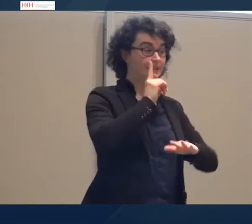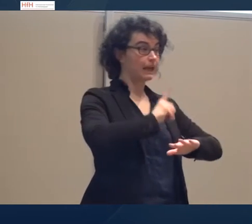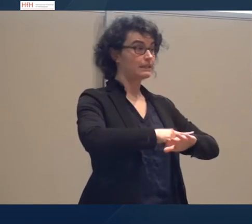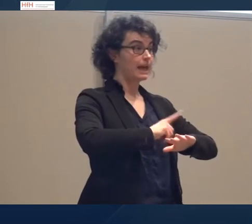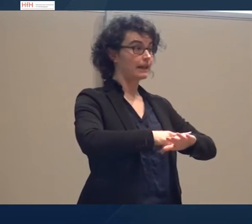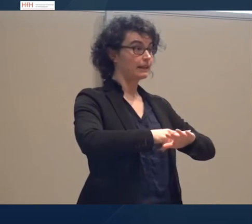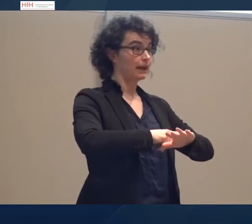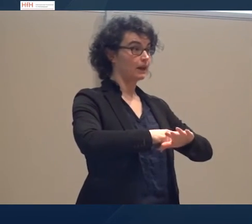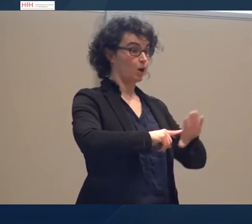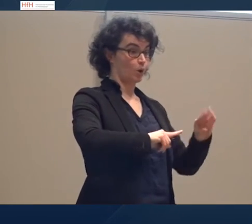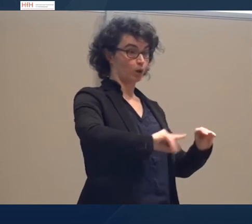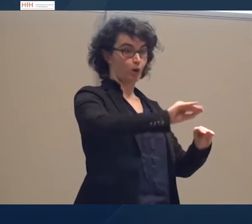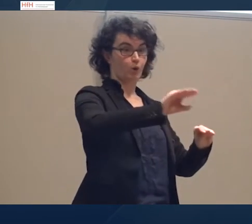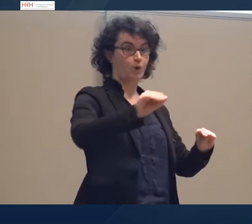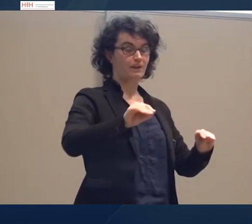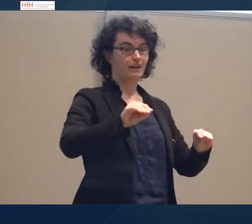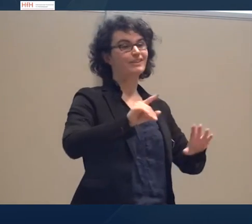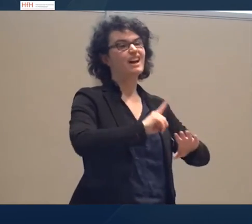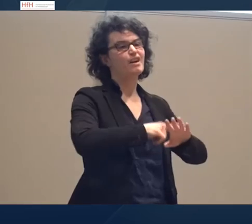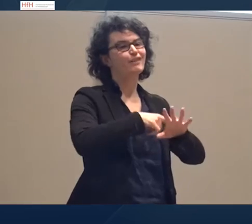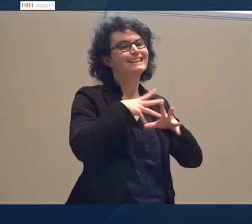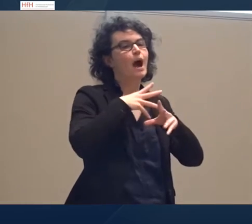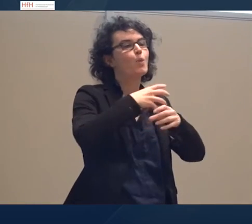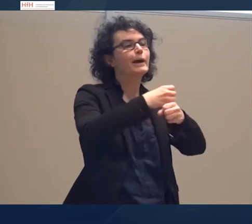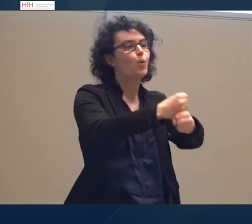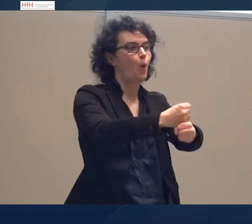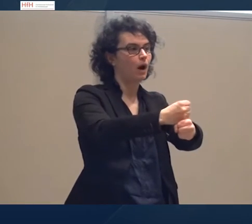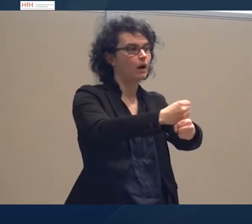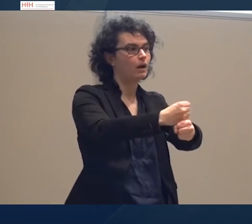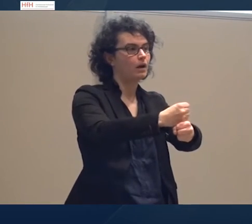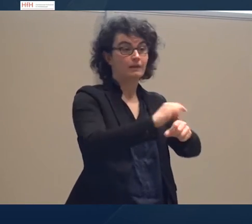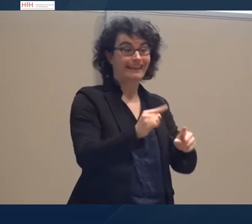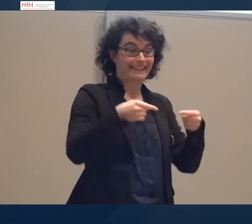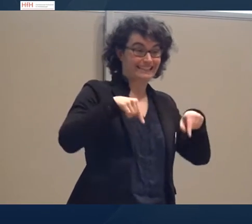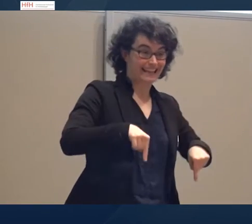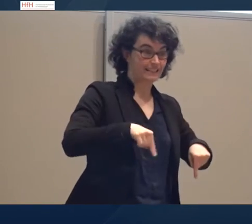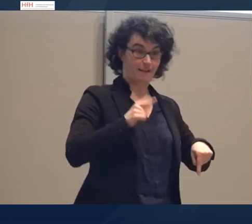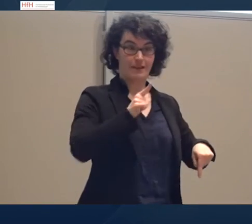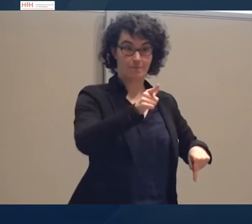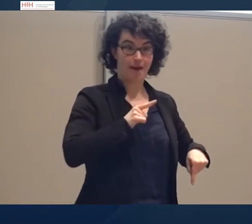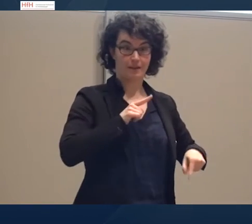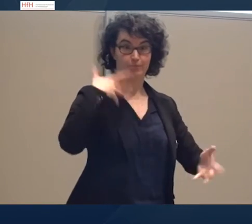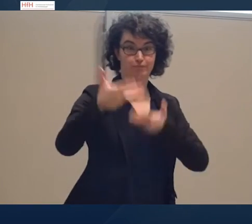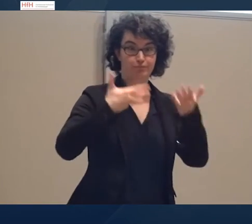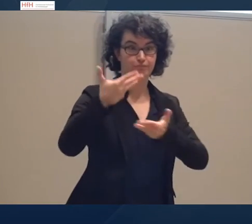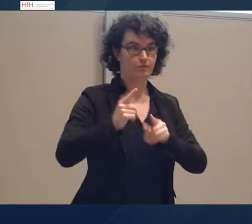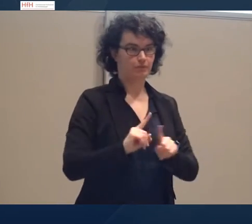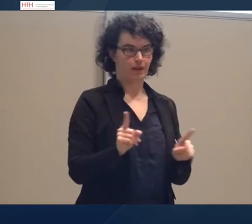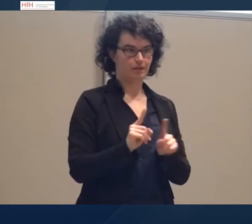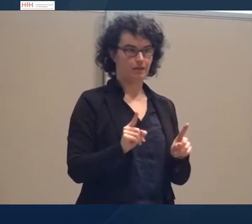Verdauerung gibt. Das heisst, diese Texte, die wir aufnehmen, sind monologisch,